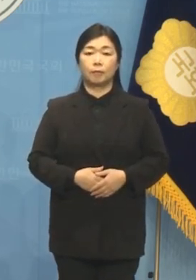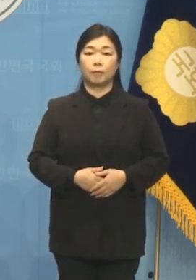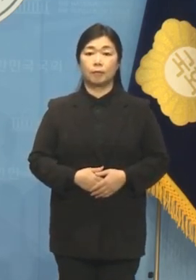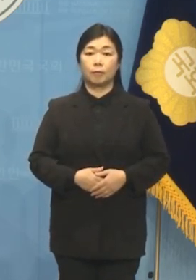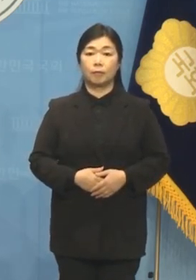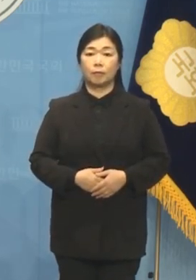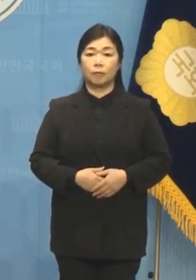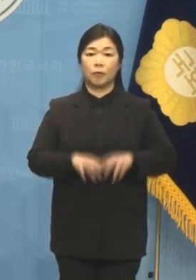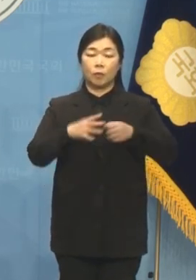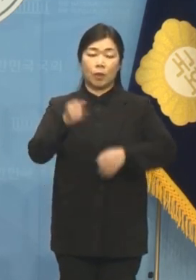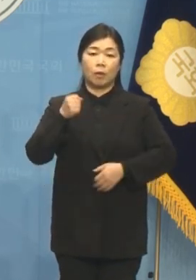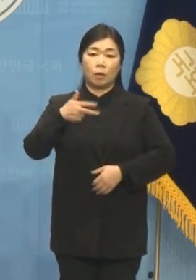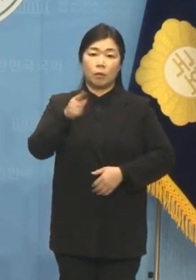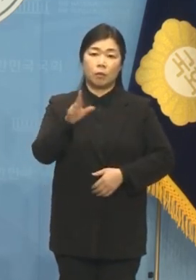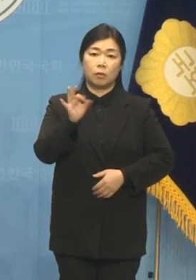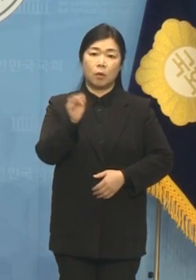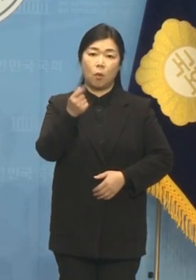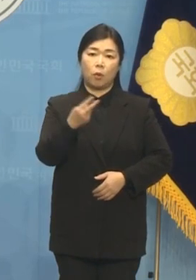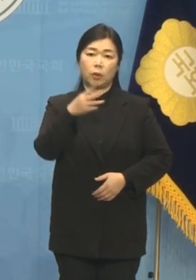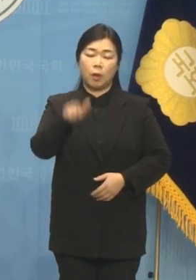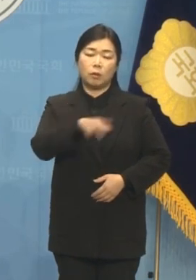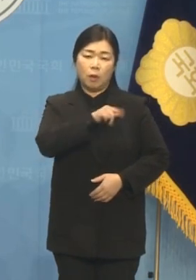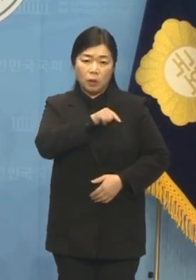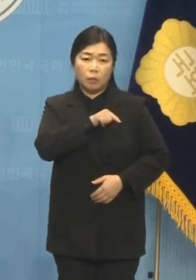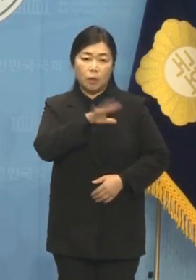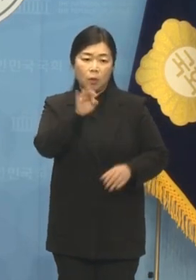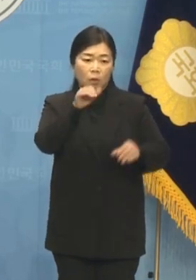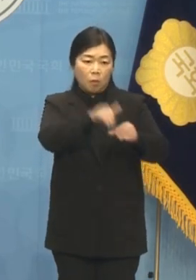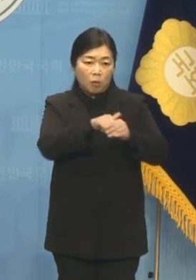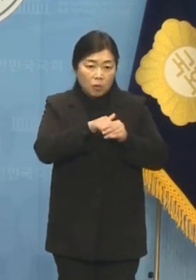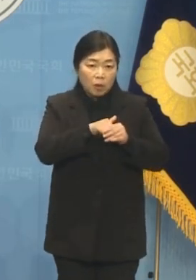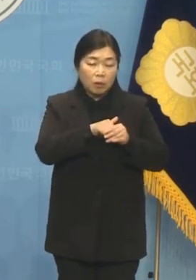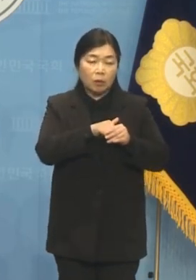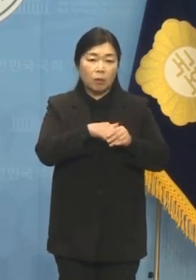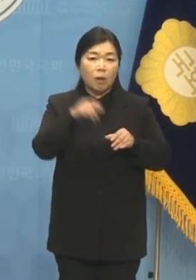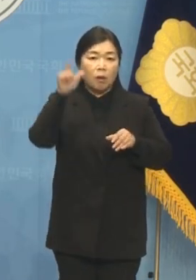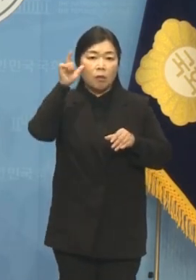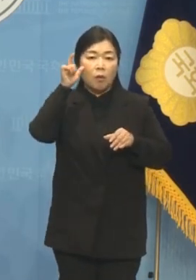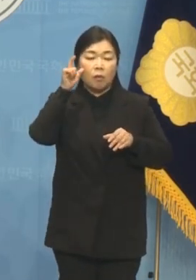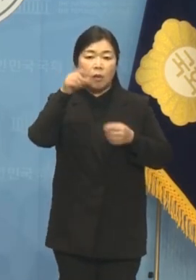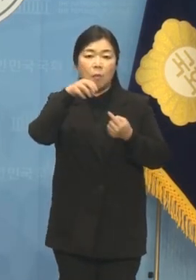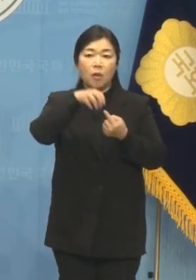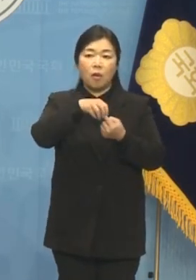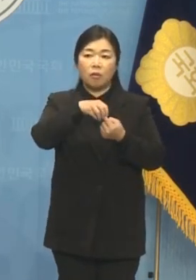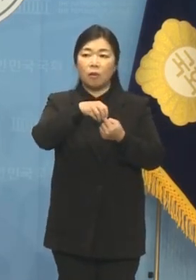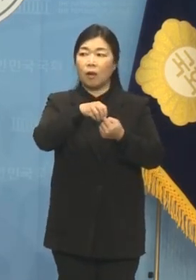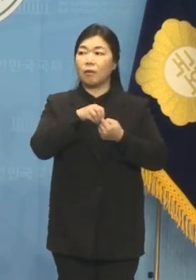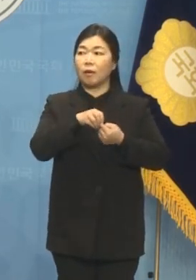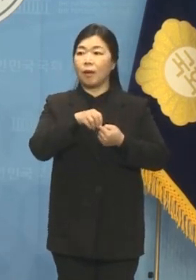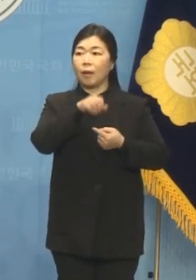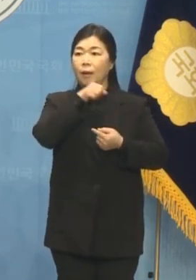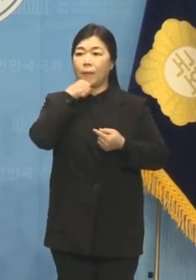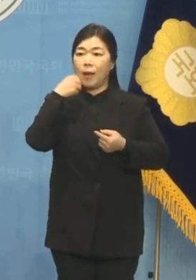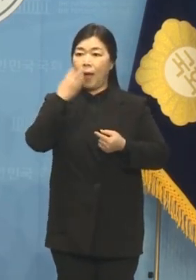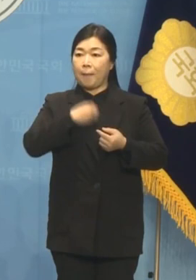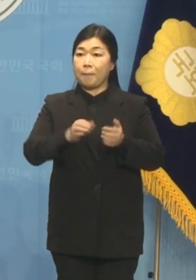국민의힘 정호택 의원님, 돈 봉투도 모자라 소고기에 송이버섯 올려 야무지게 드셨습니까?